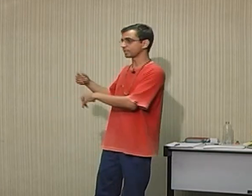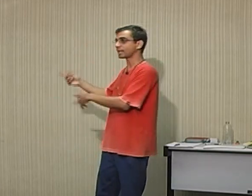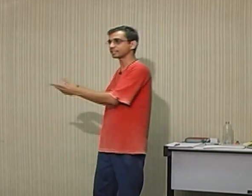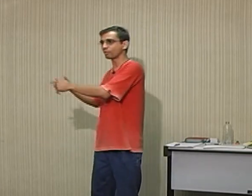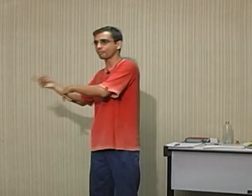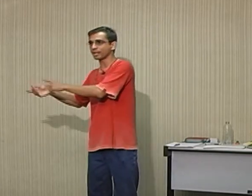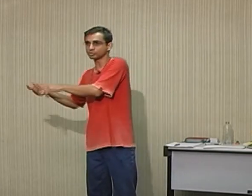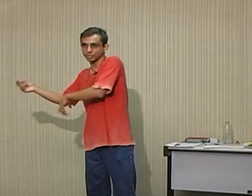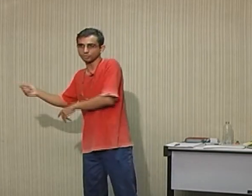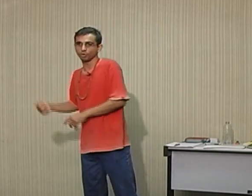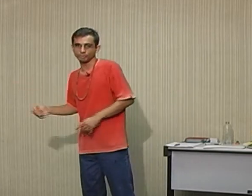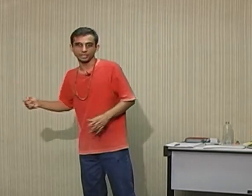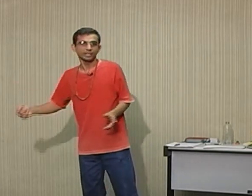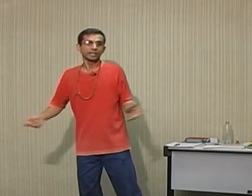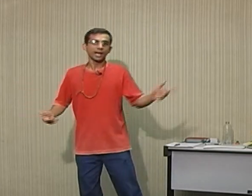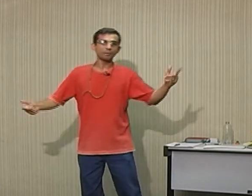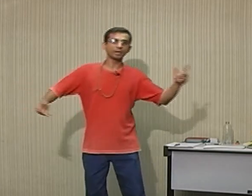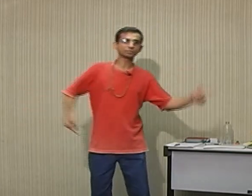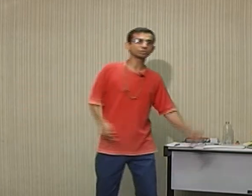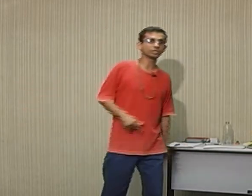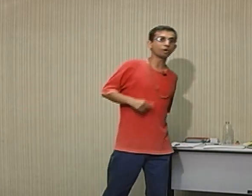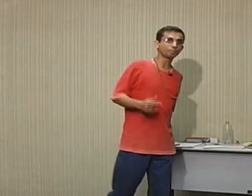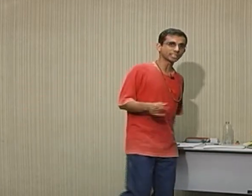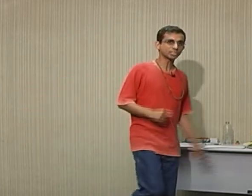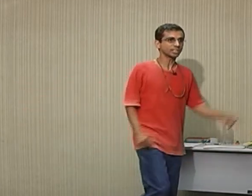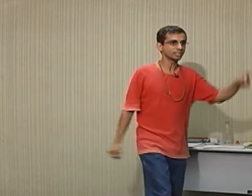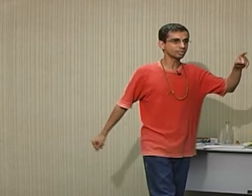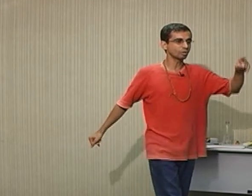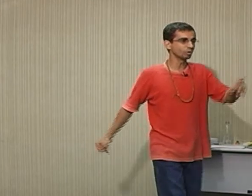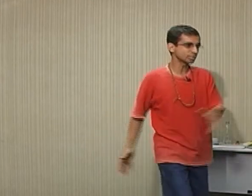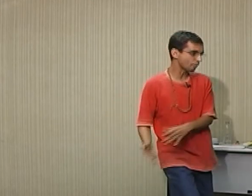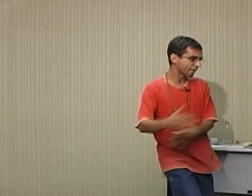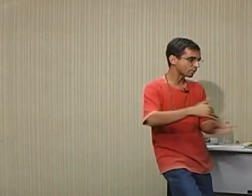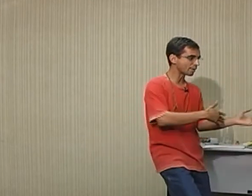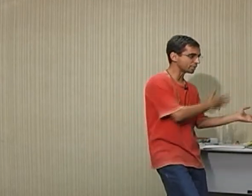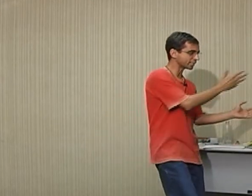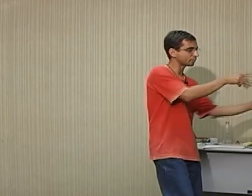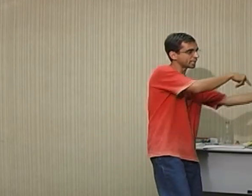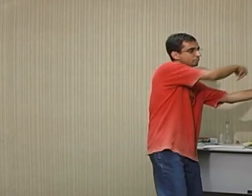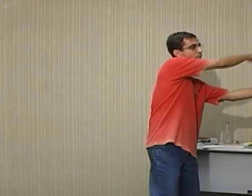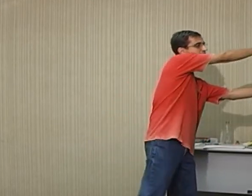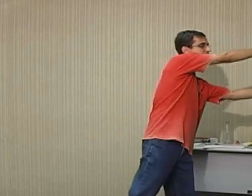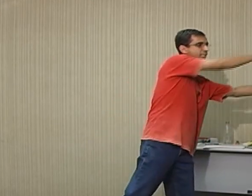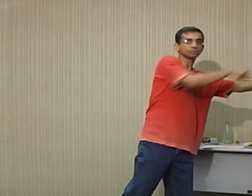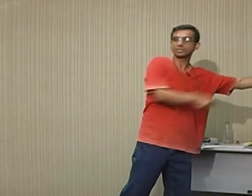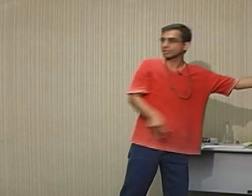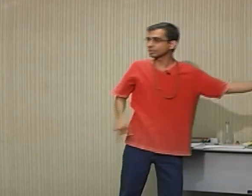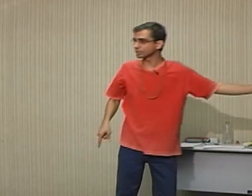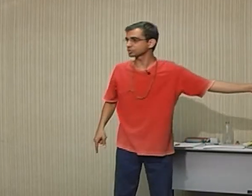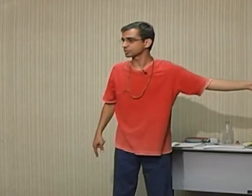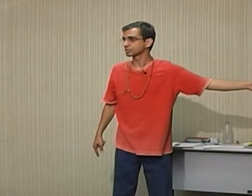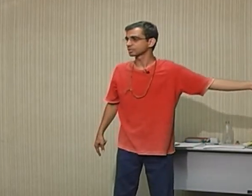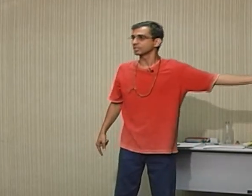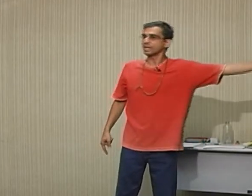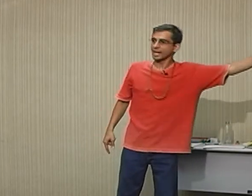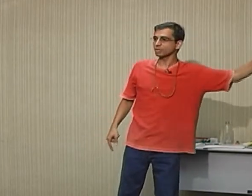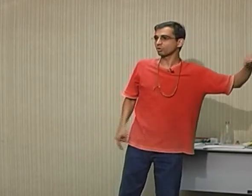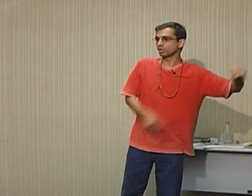que comprar isso, vou ali e compro, Aí passo no outro lugar, opa, tá chegando a hora do almoço, eu vou pegar um caminho aqui porque ele por dentro tem um restaurante. Aí como?